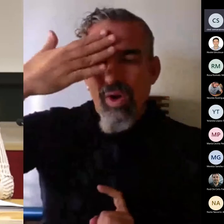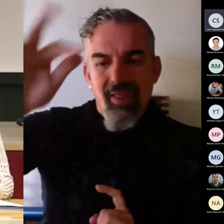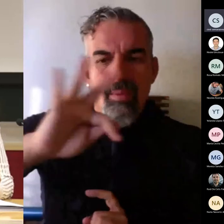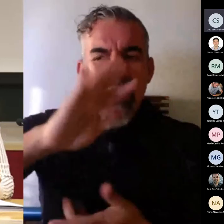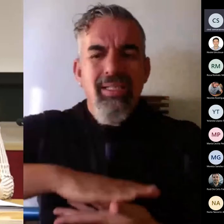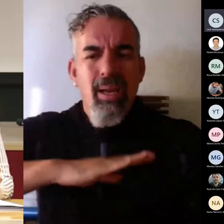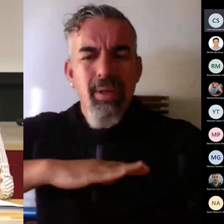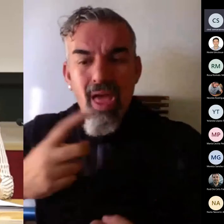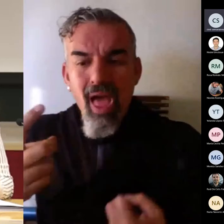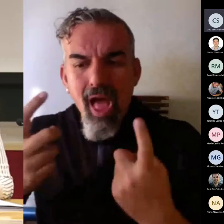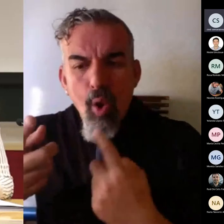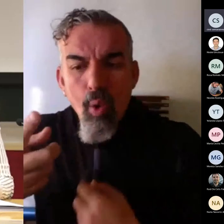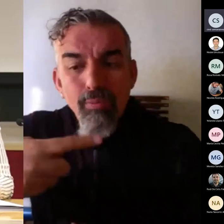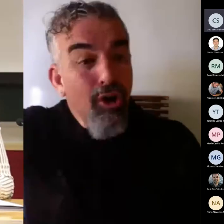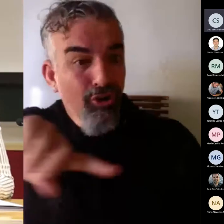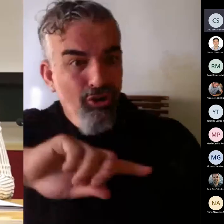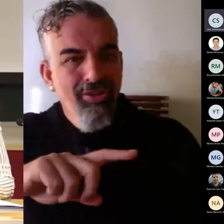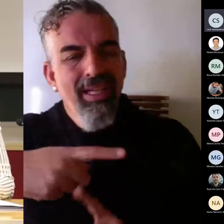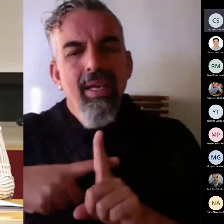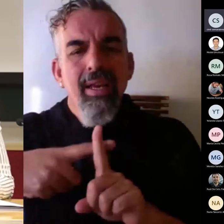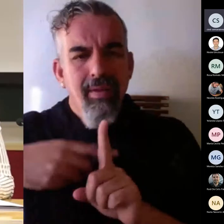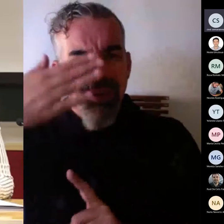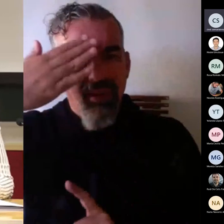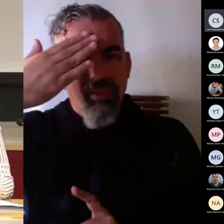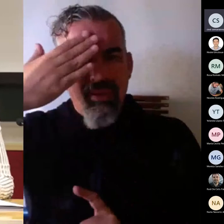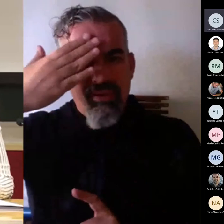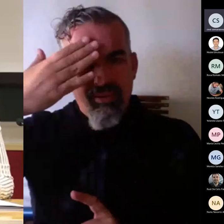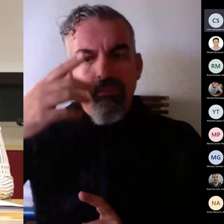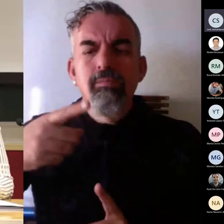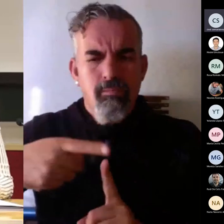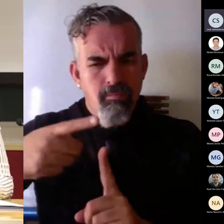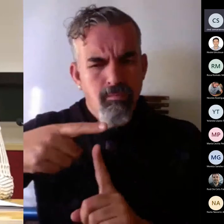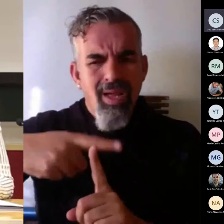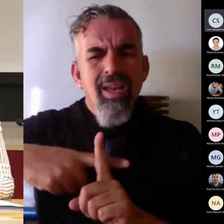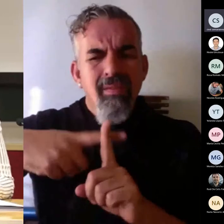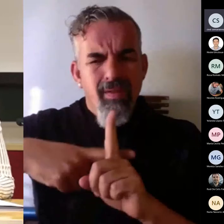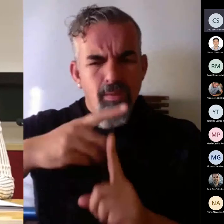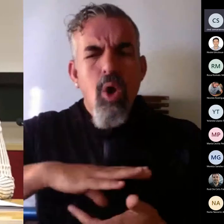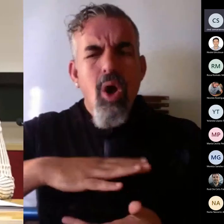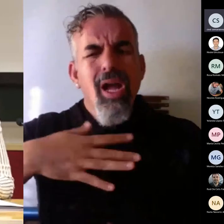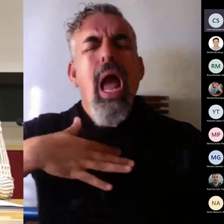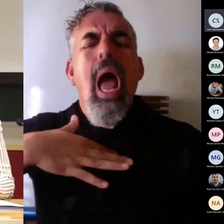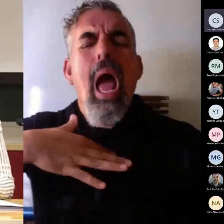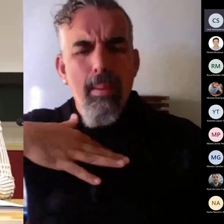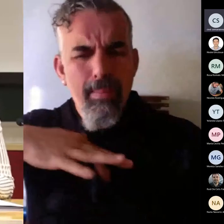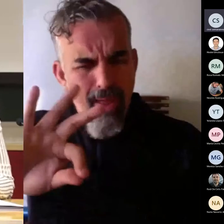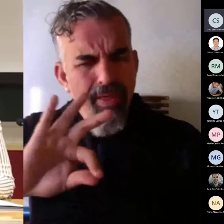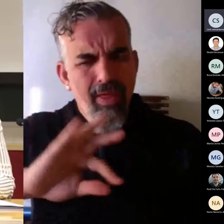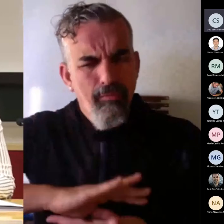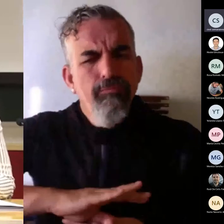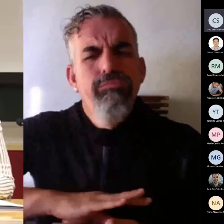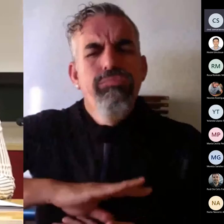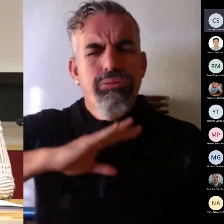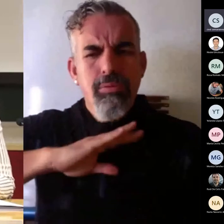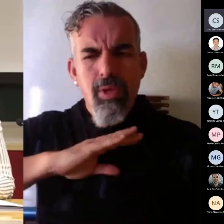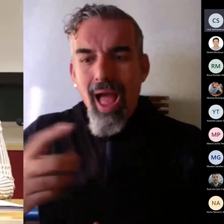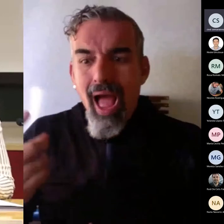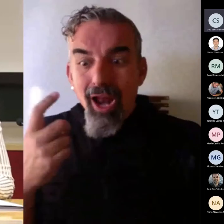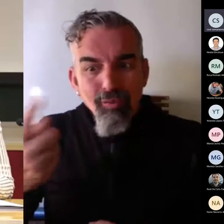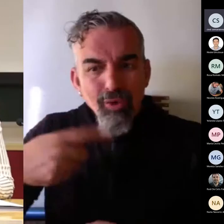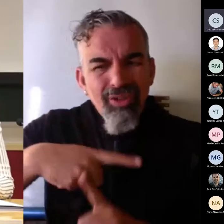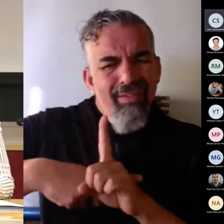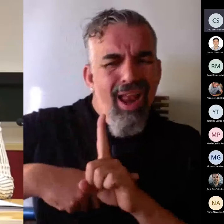nuestro estudiantado. Son muy capaces. Es decir, con ellos podemos hacer muchas cosas.